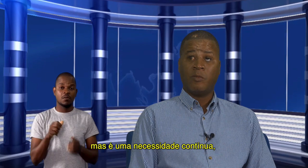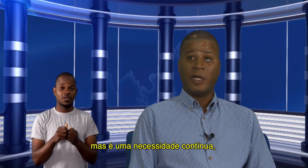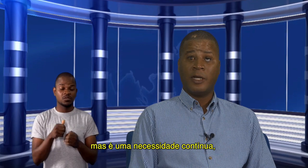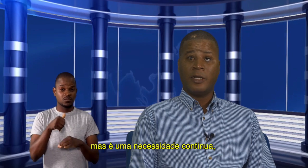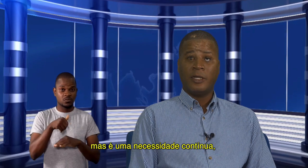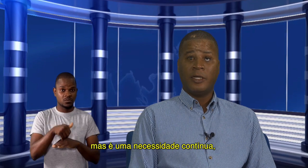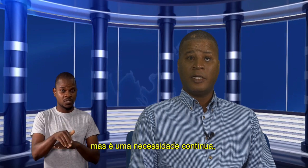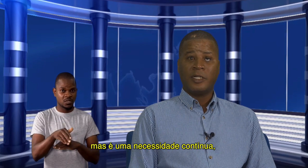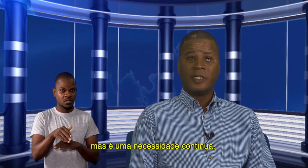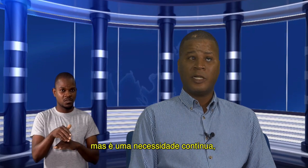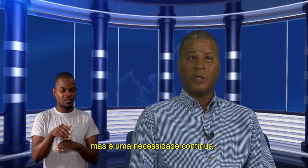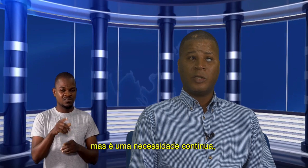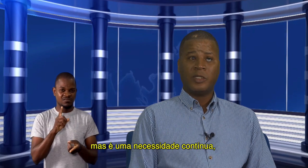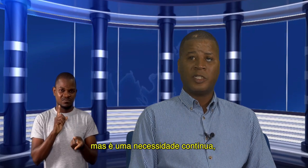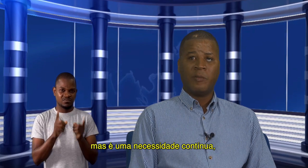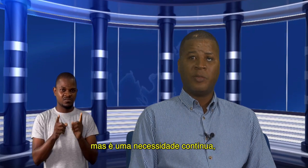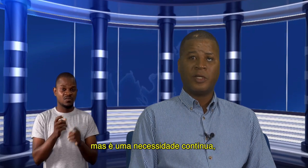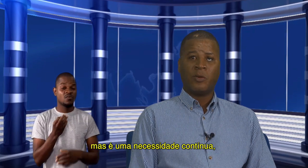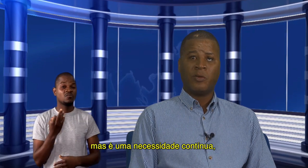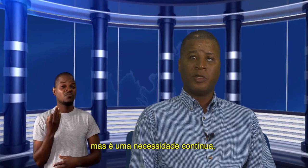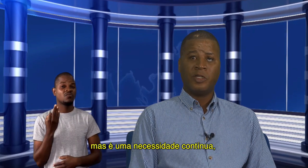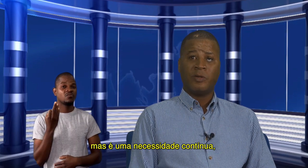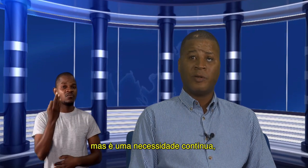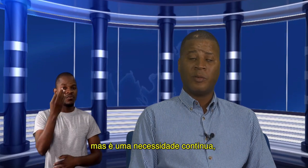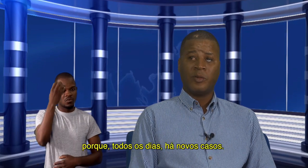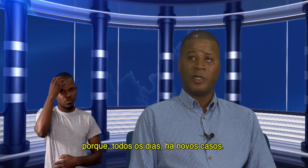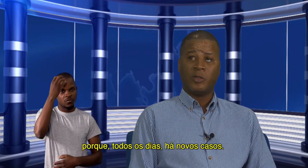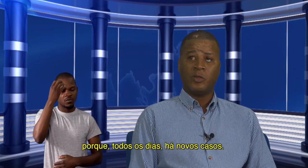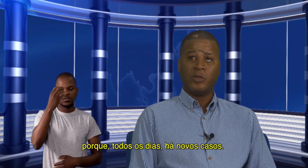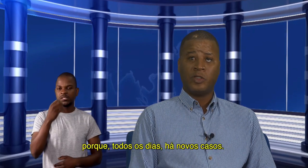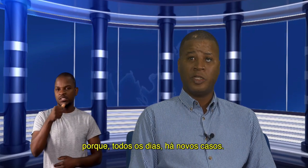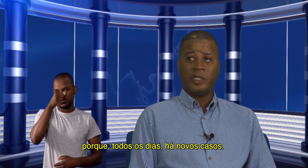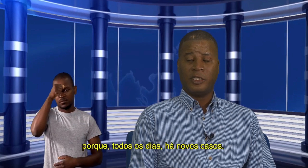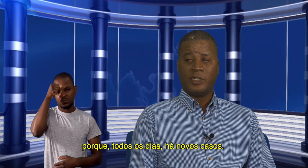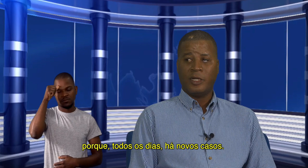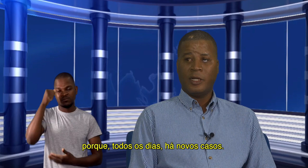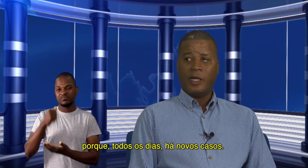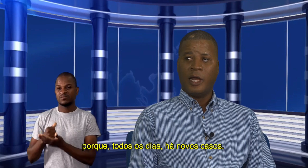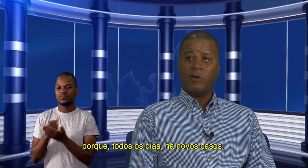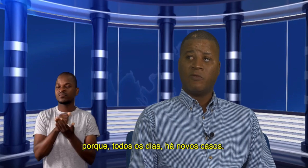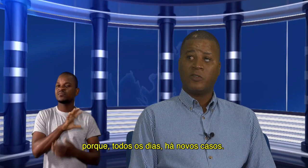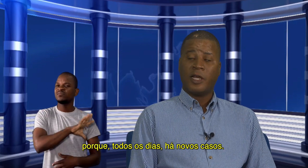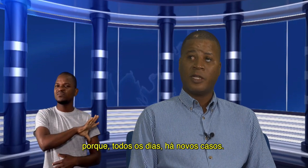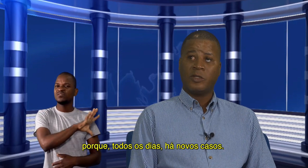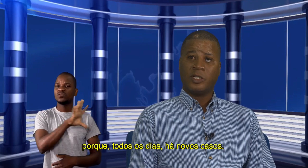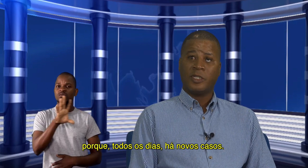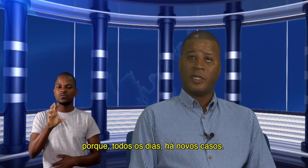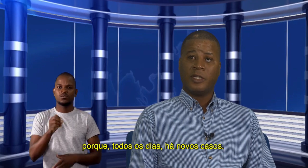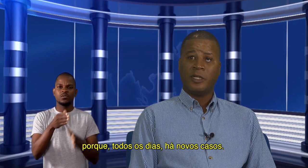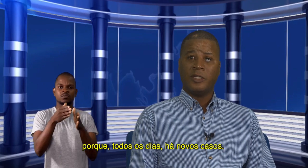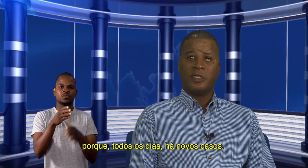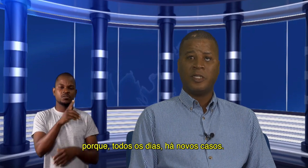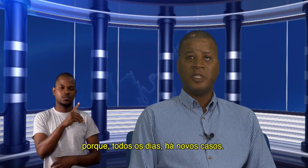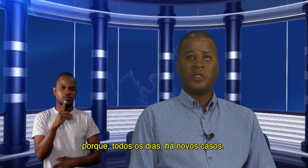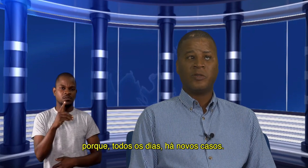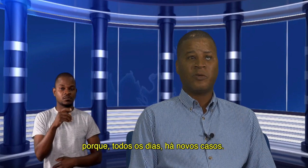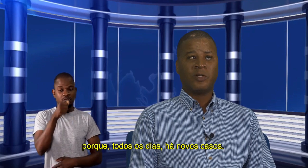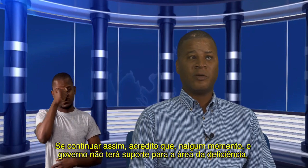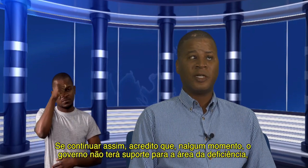uma necessidade sempre contínua, porque todos os dias há novos casos, etc. e se isso continuar